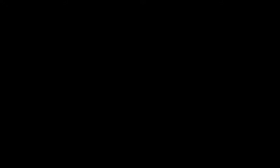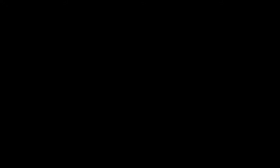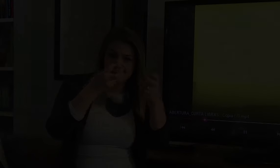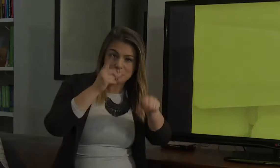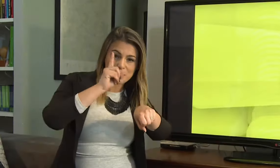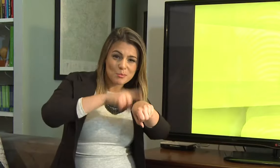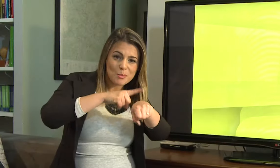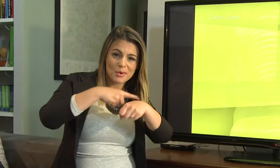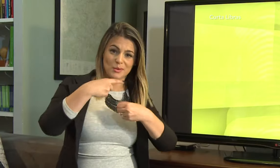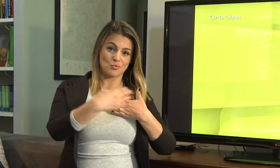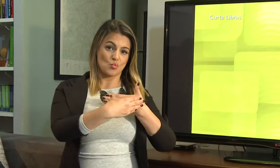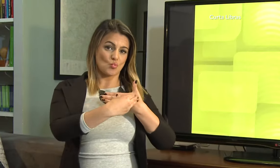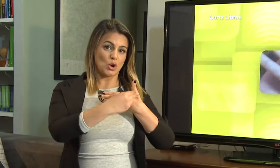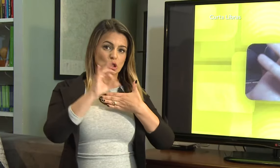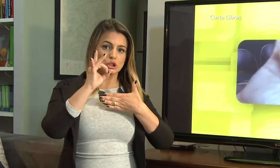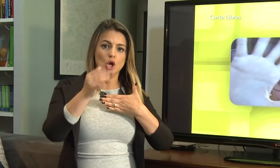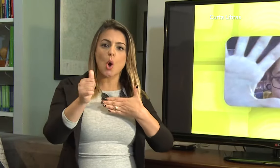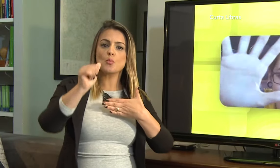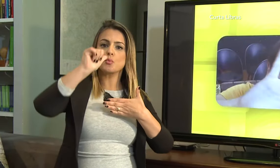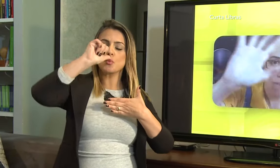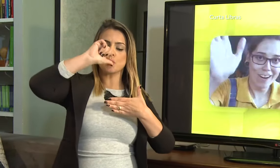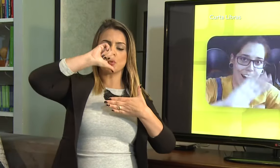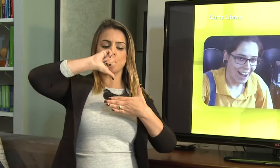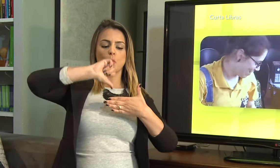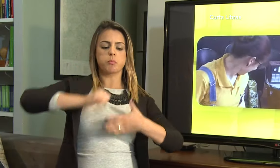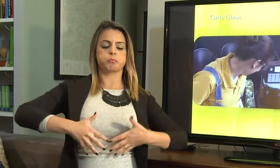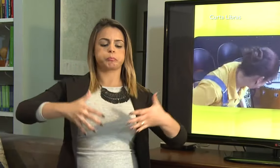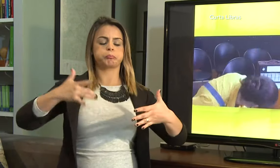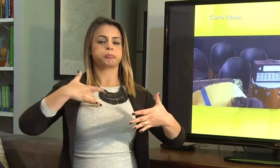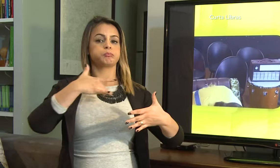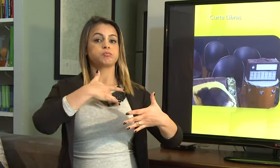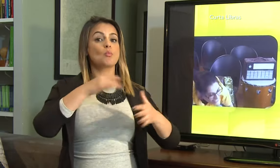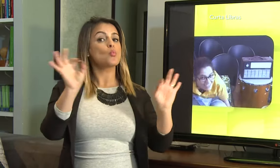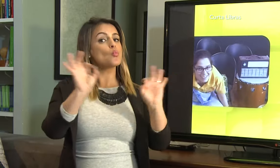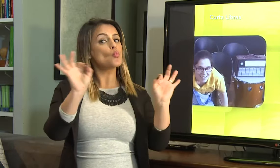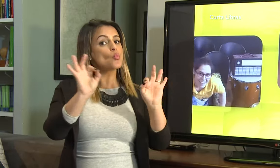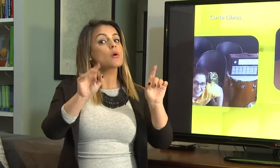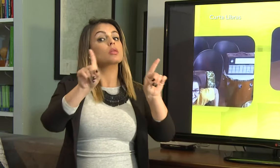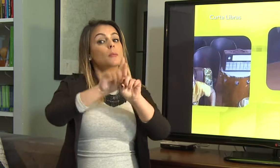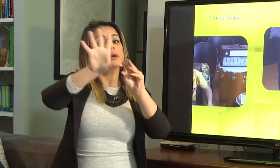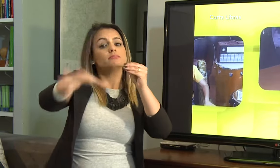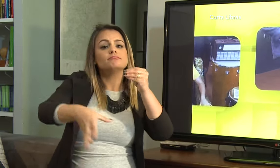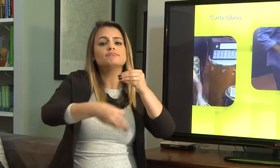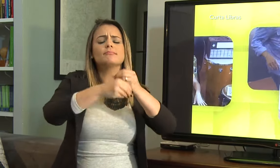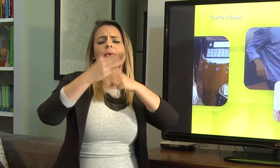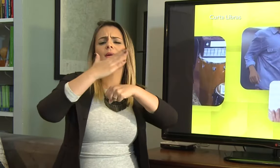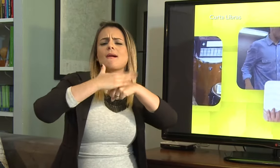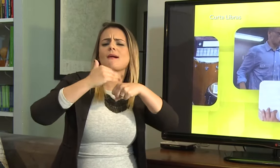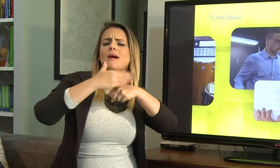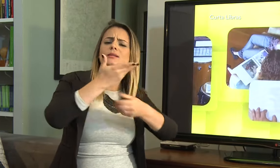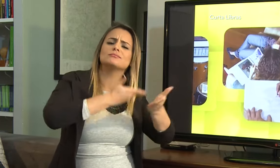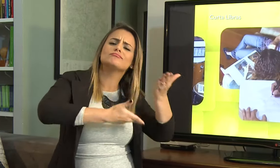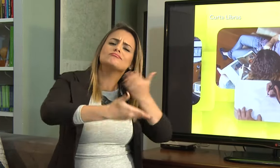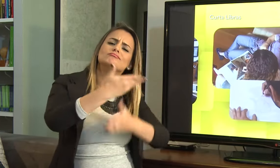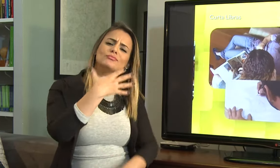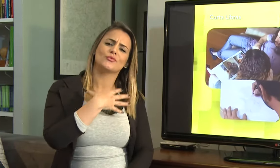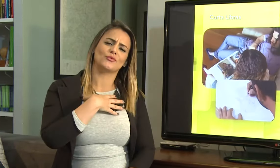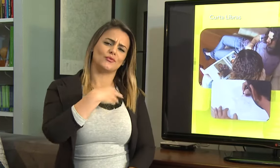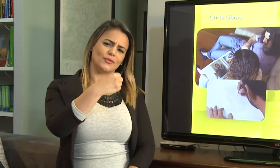Podemos perceber que a amamentação não é apenas para a alimentação do bebê, mas também é um momento importante de afeto e vínculo entre a mãe